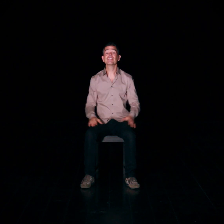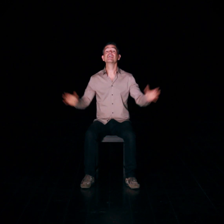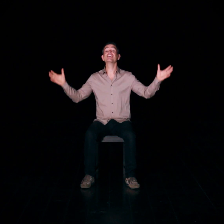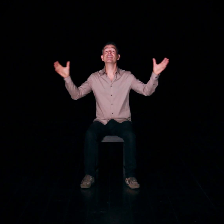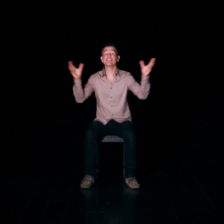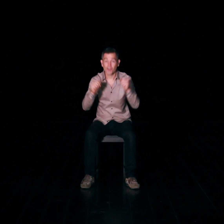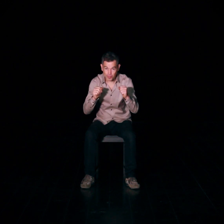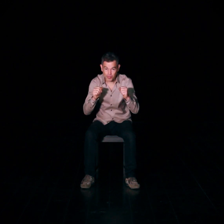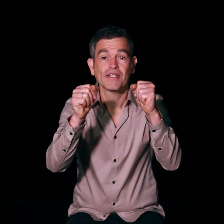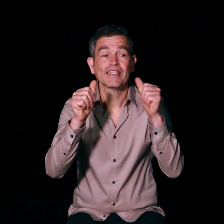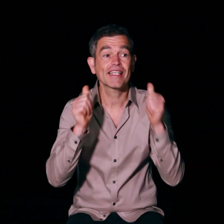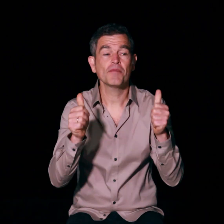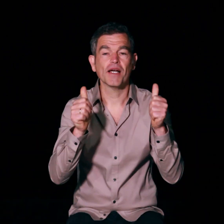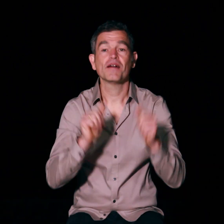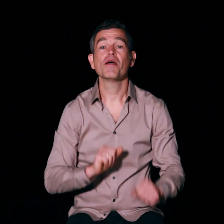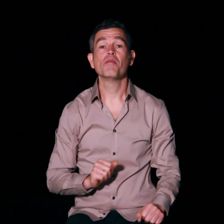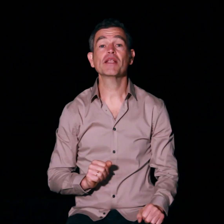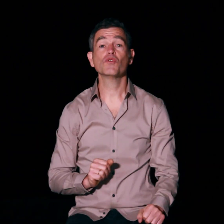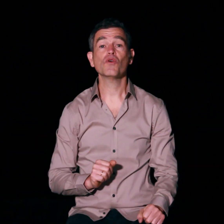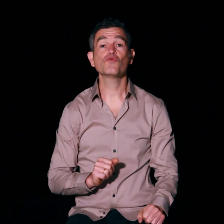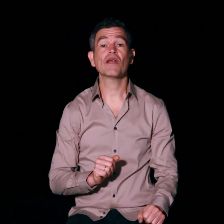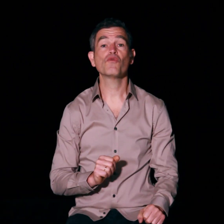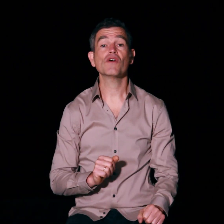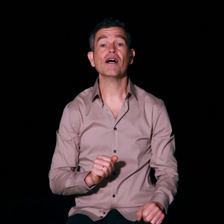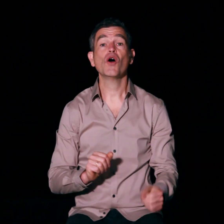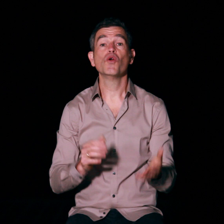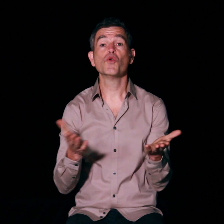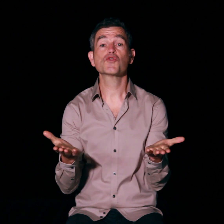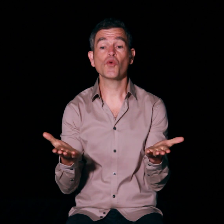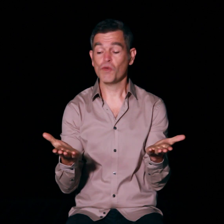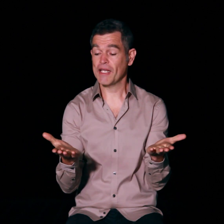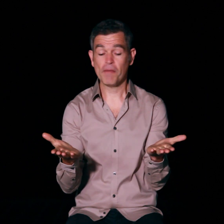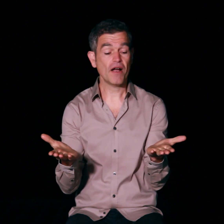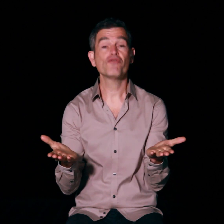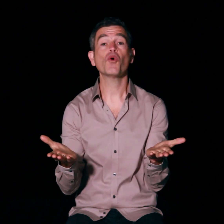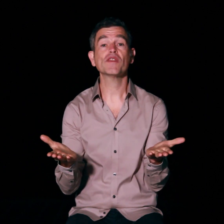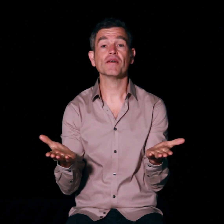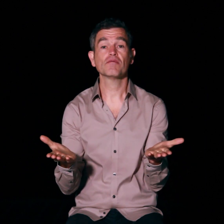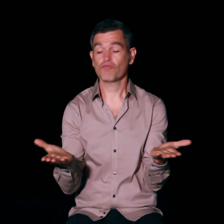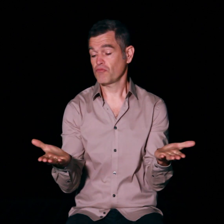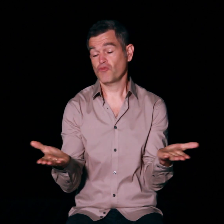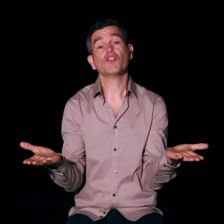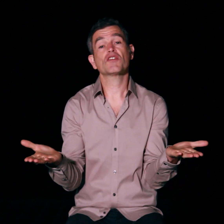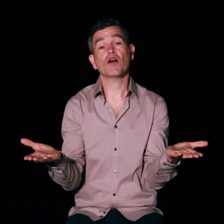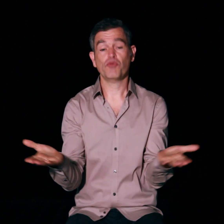et stop très bien maintenant nous allons voir le son des mains frottées c'est très simple